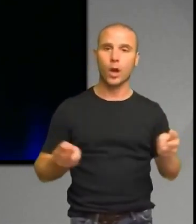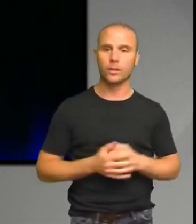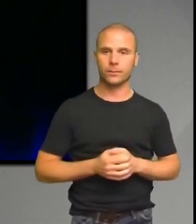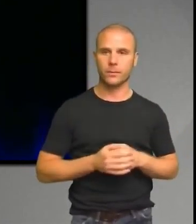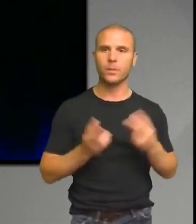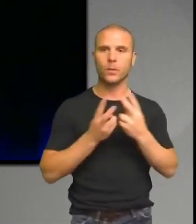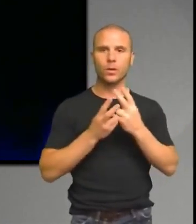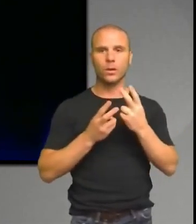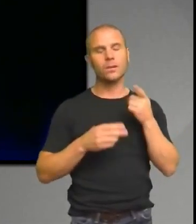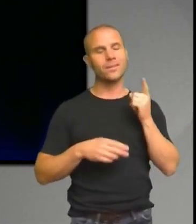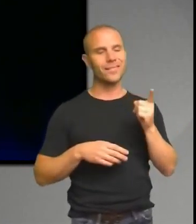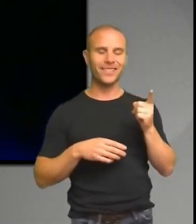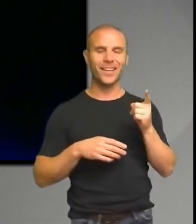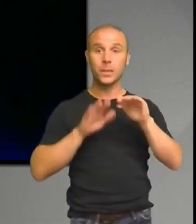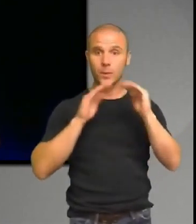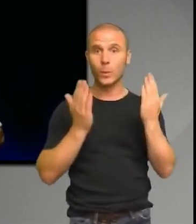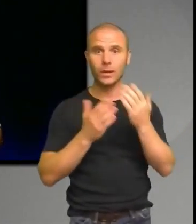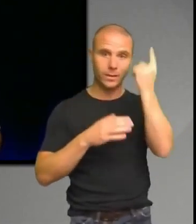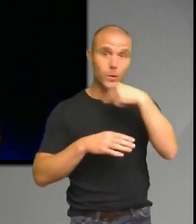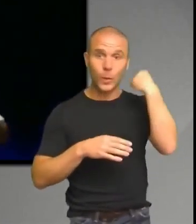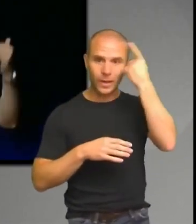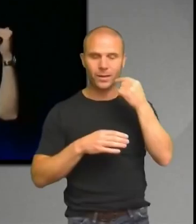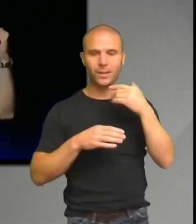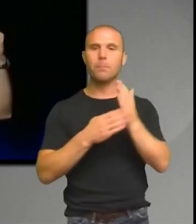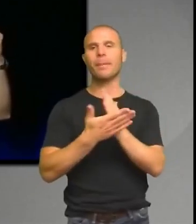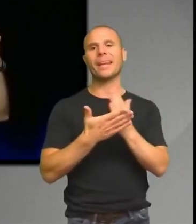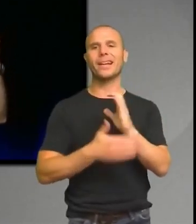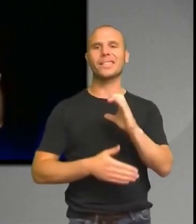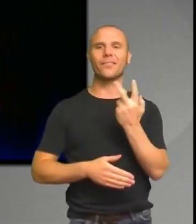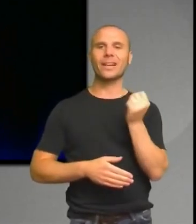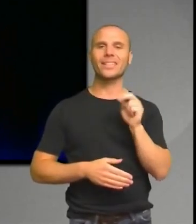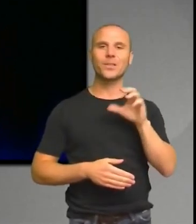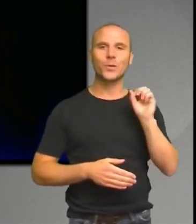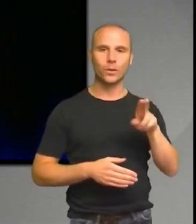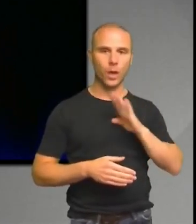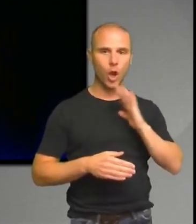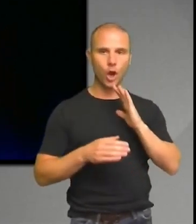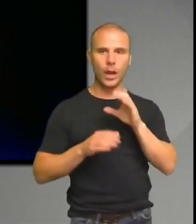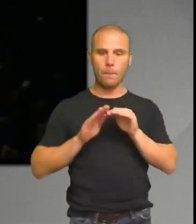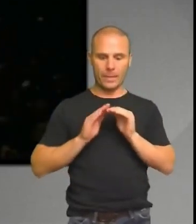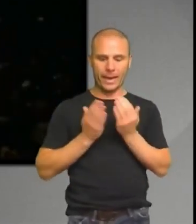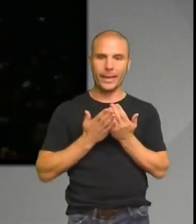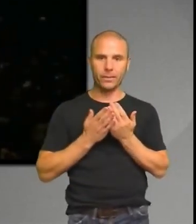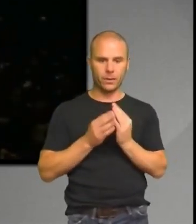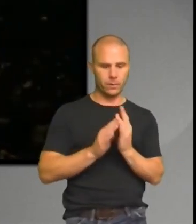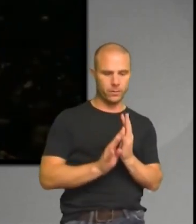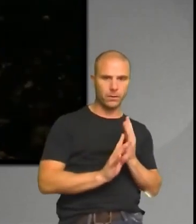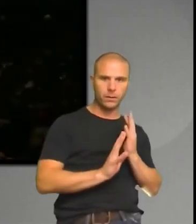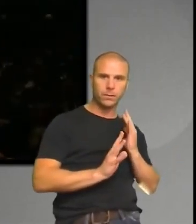medel svensson bland stjärnor och solen har, som ser, massa planet runt sig. Hur är det om alla andra stjärnor på himlen har de också